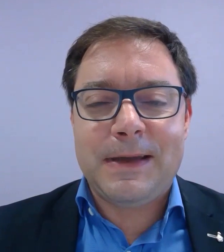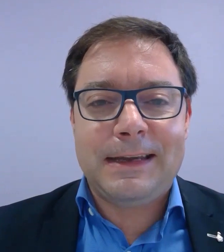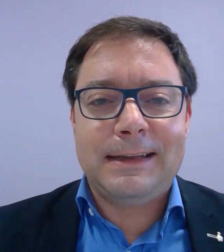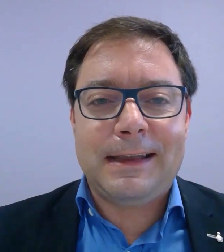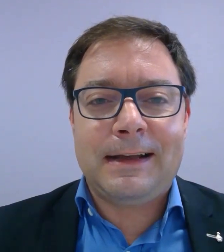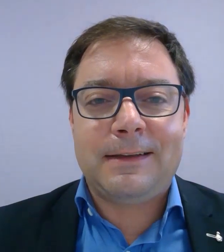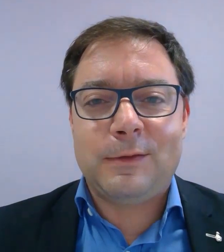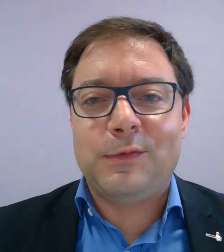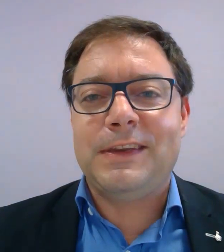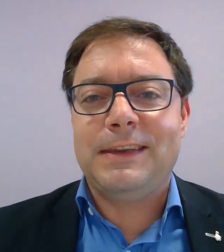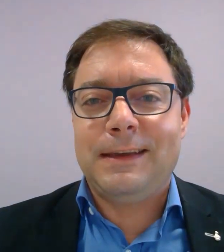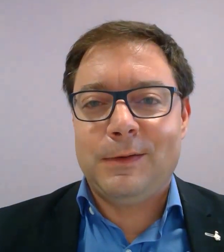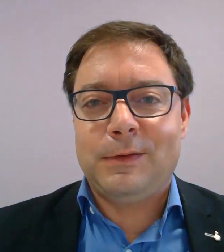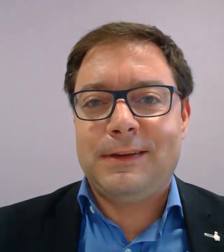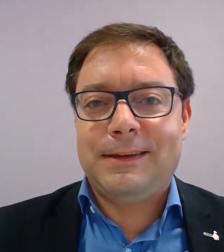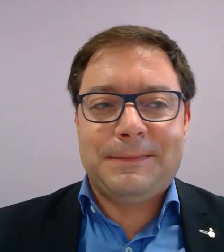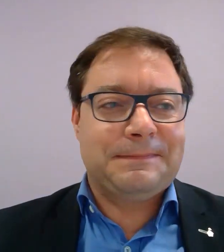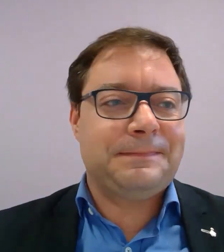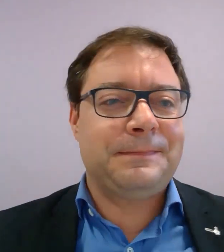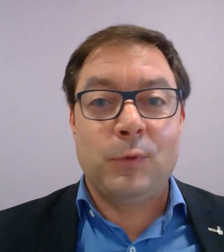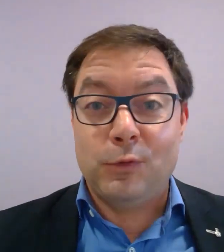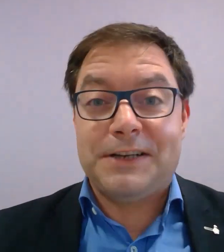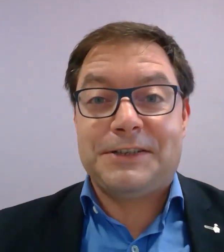les manettes à Sophie et Anthony. Bon courage.